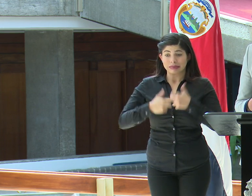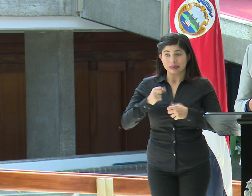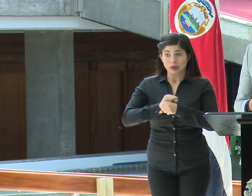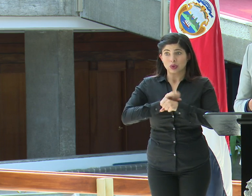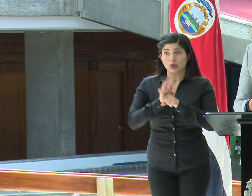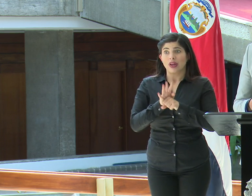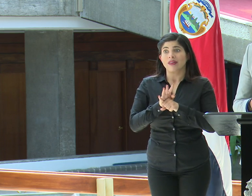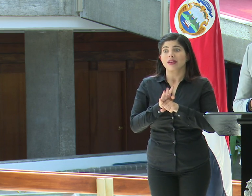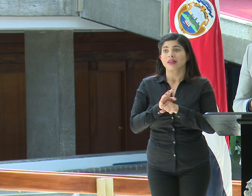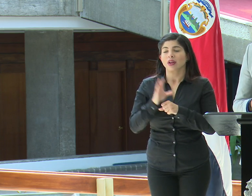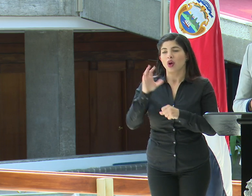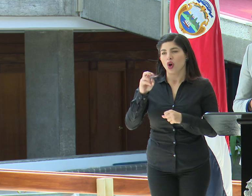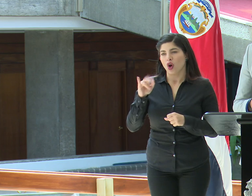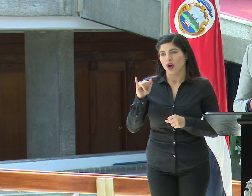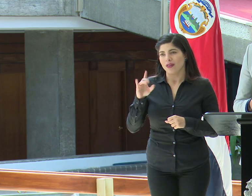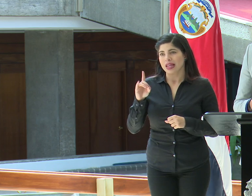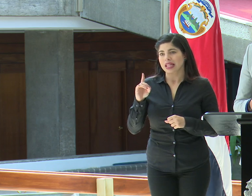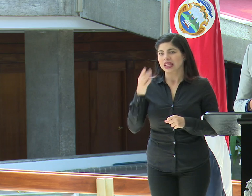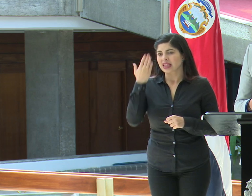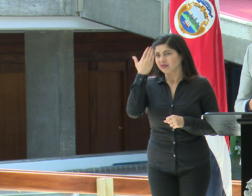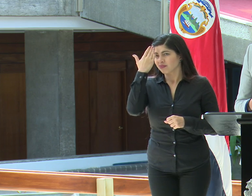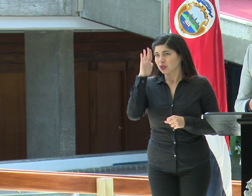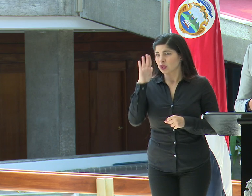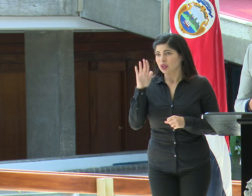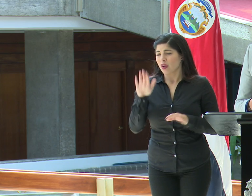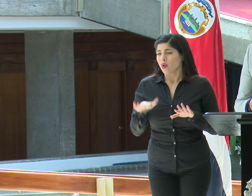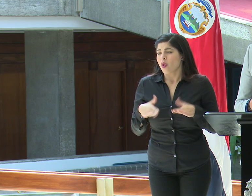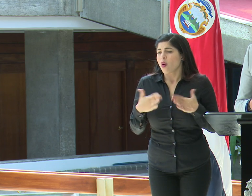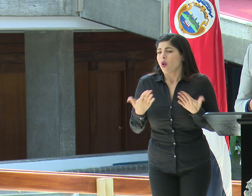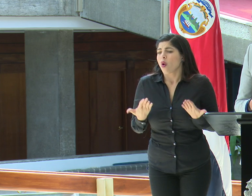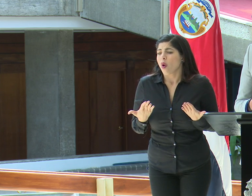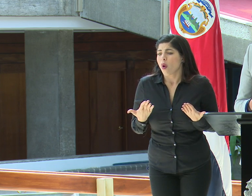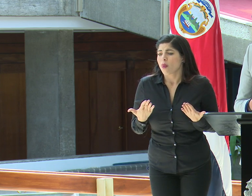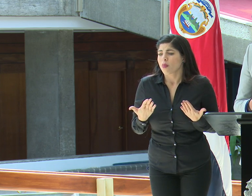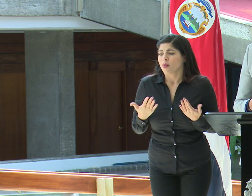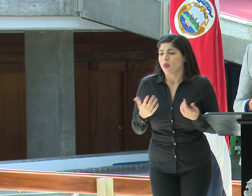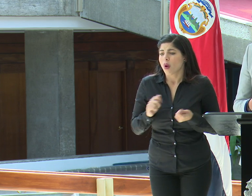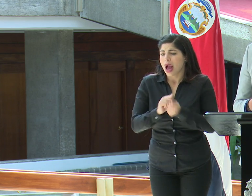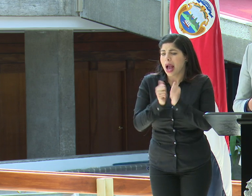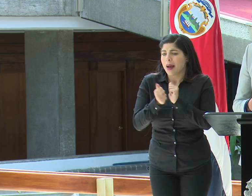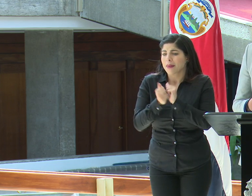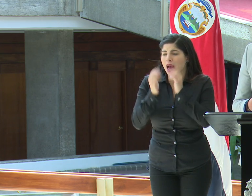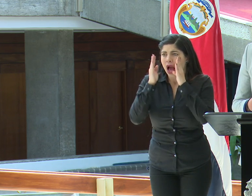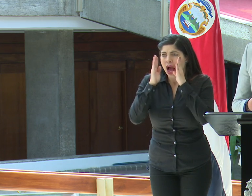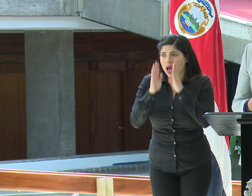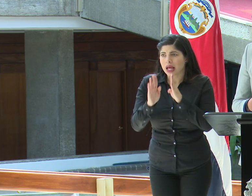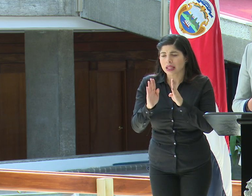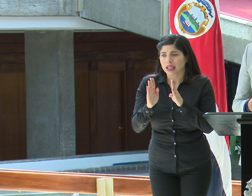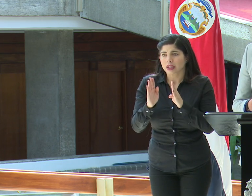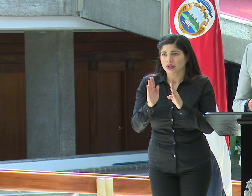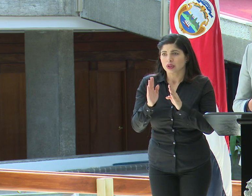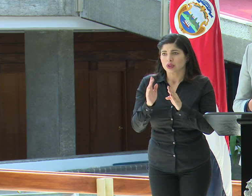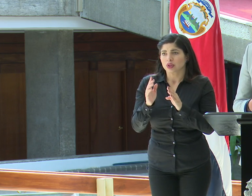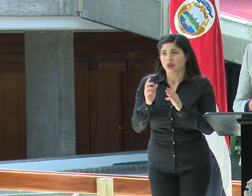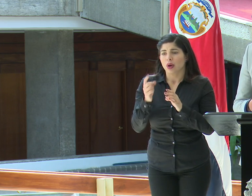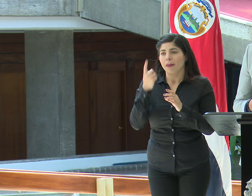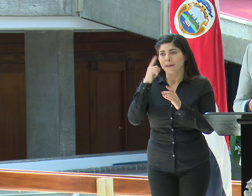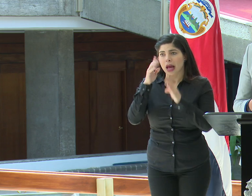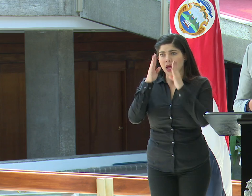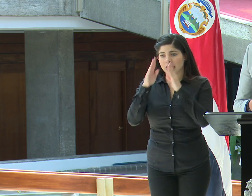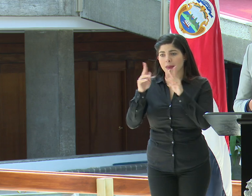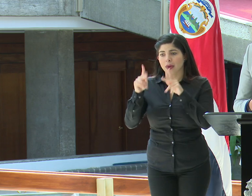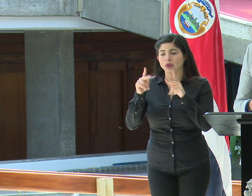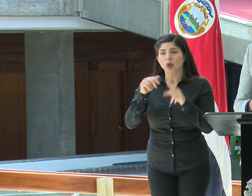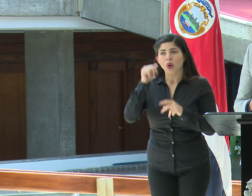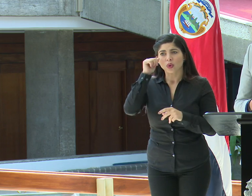coronavirus, con el COVID, no se sabe cómo va a cambiar la atención los protocolos para en hogares de atención a la